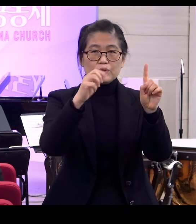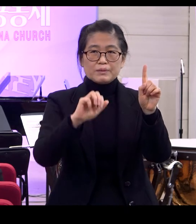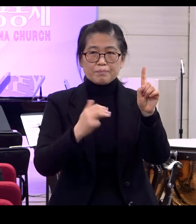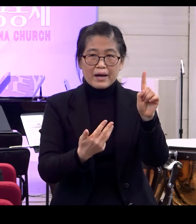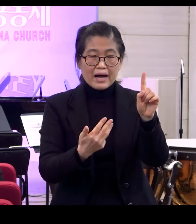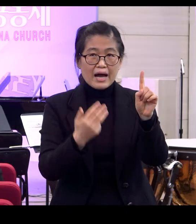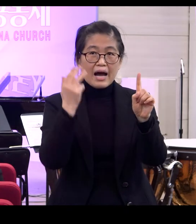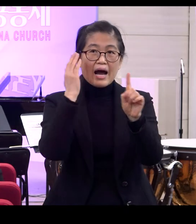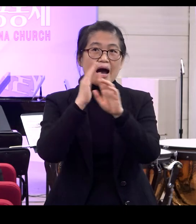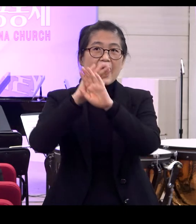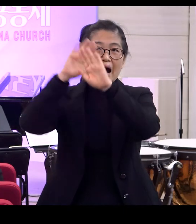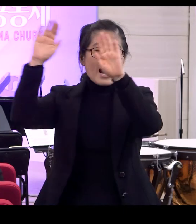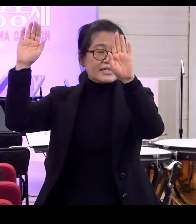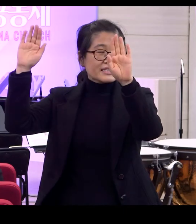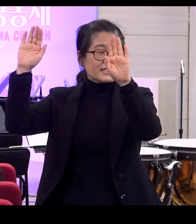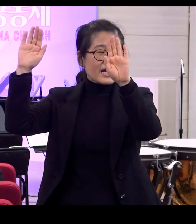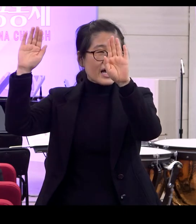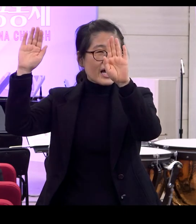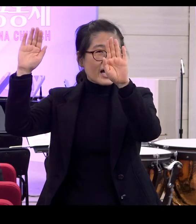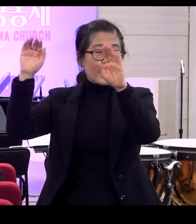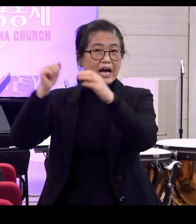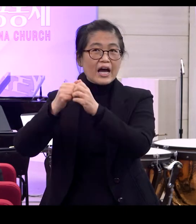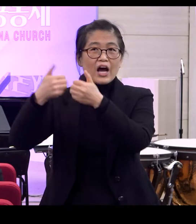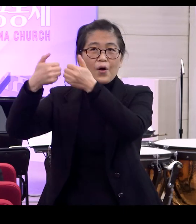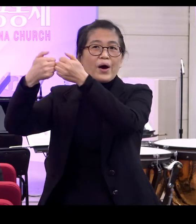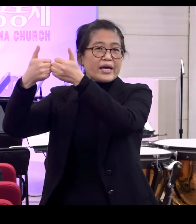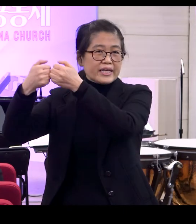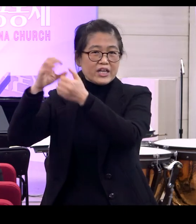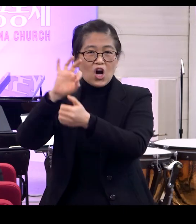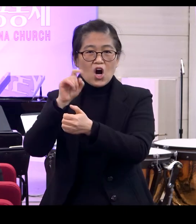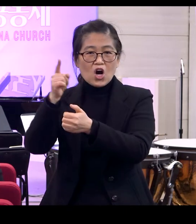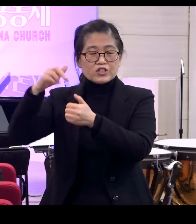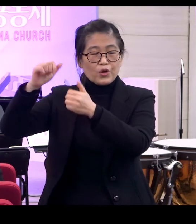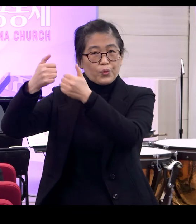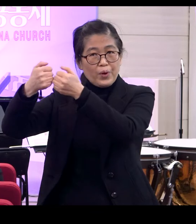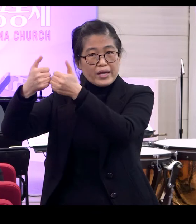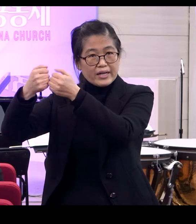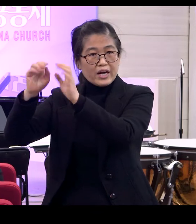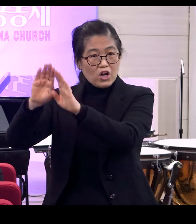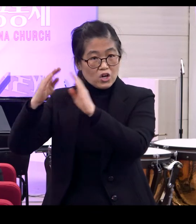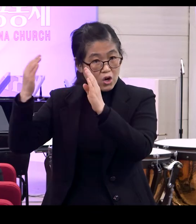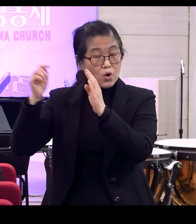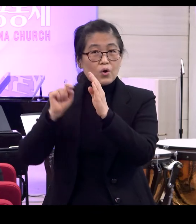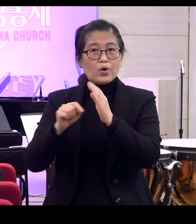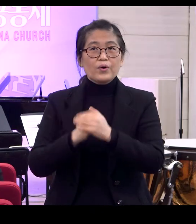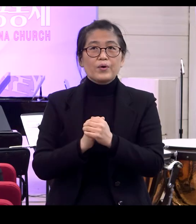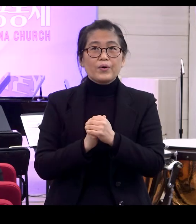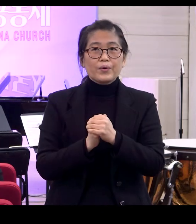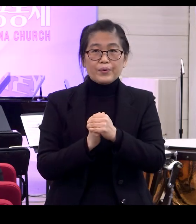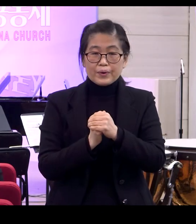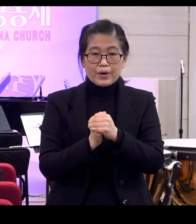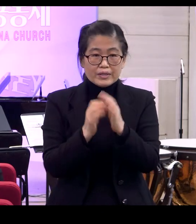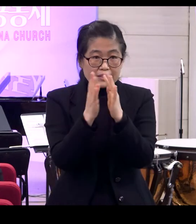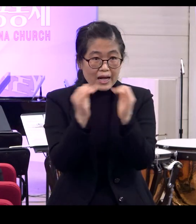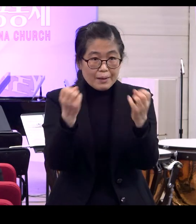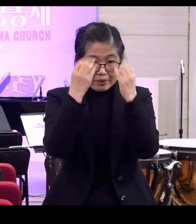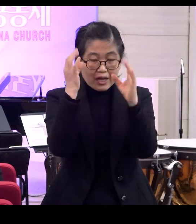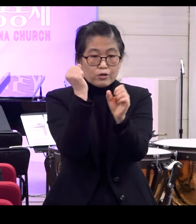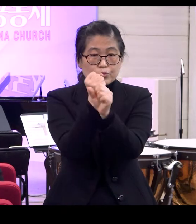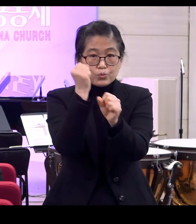하늘의 어전회의가 열린 그런 식으로 표현한 거예요 그러니까 인간 창조를 말하면서 성경은요